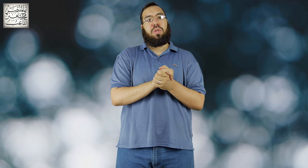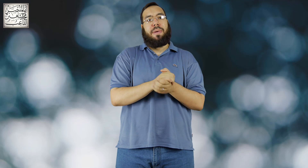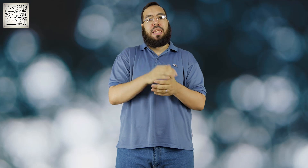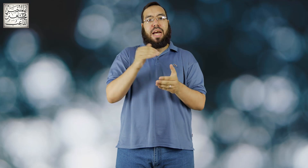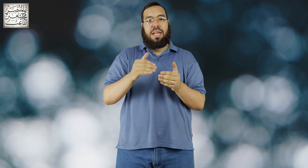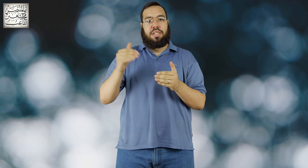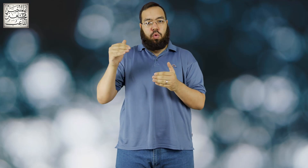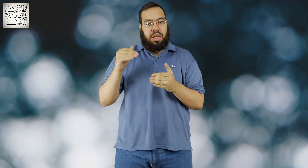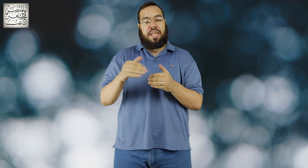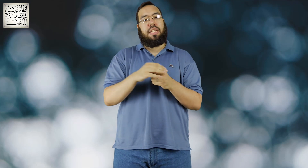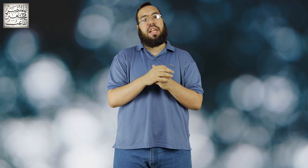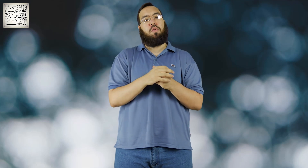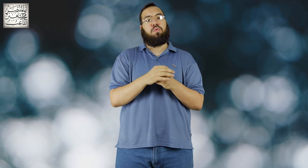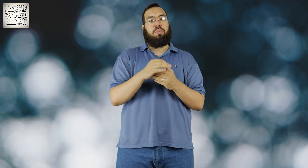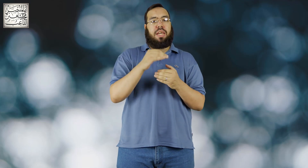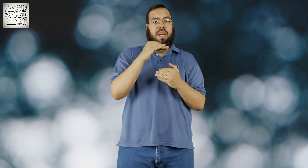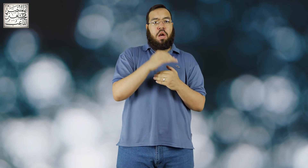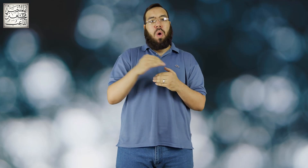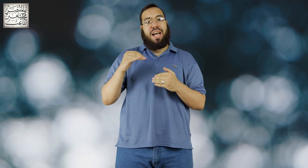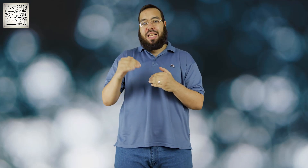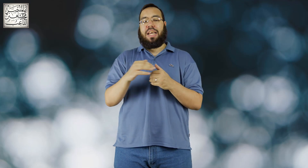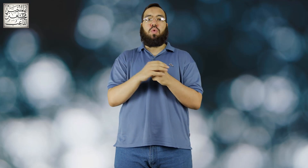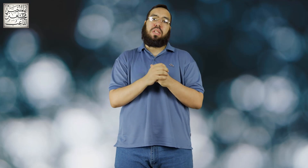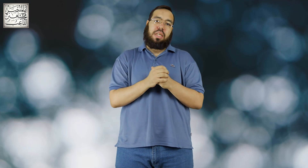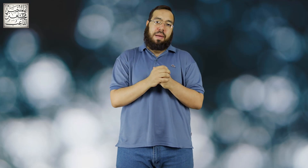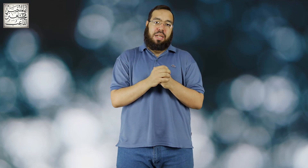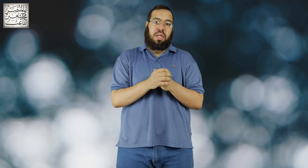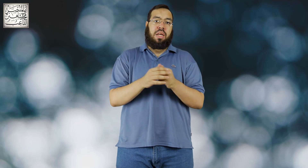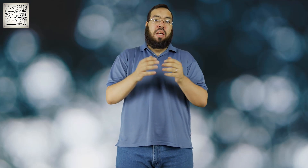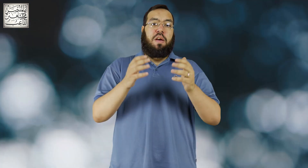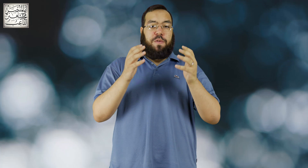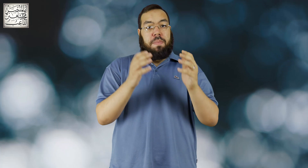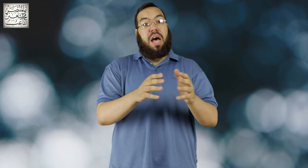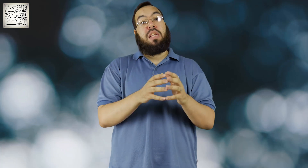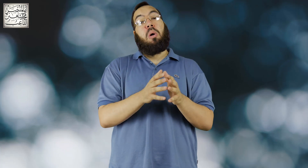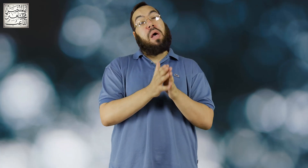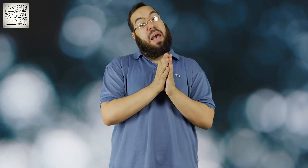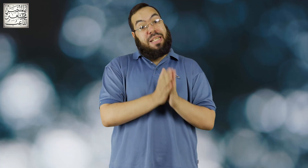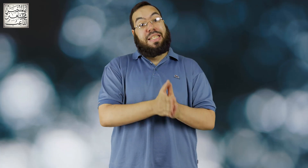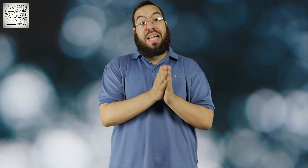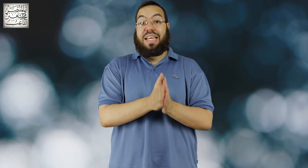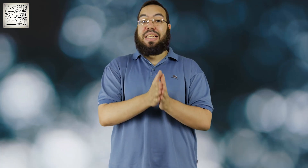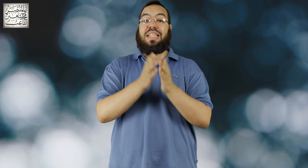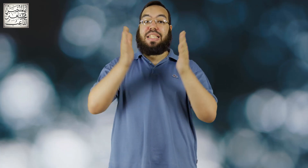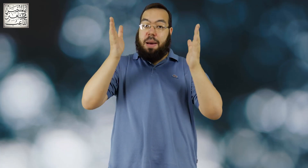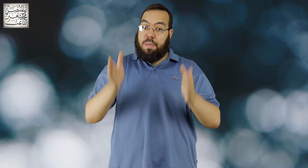على السوني اي 6500 وعلى الكانون دي 80 في بعض المواقع بتساعدك ان انت تعمل